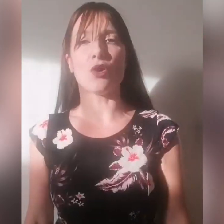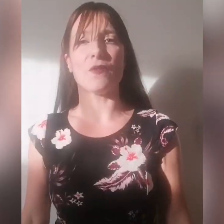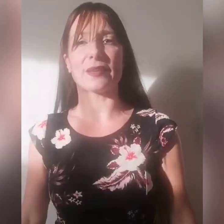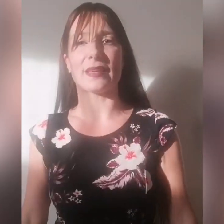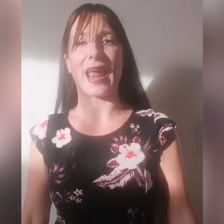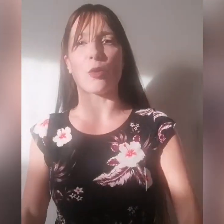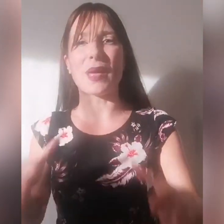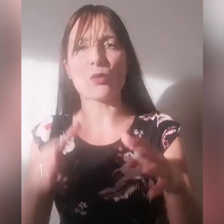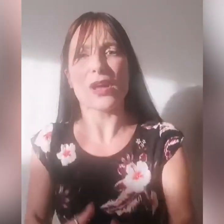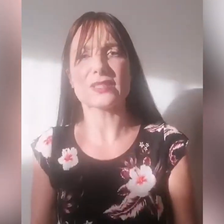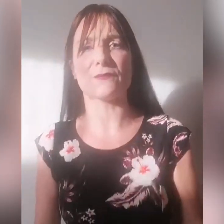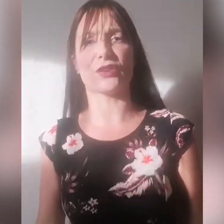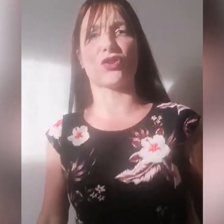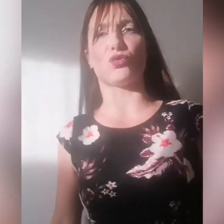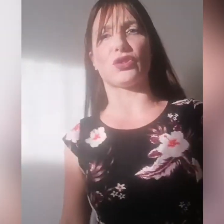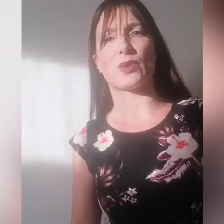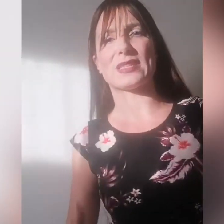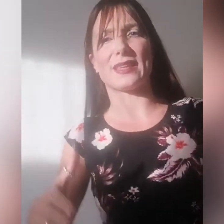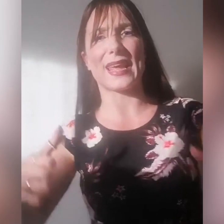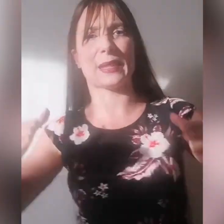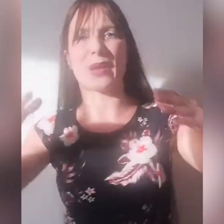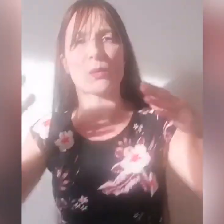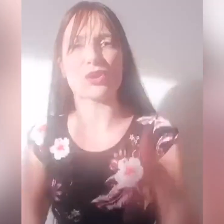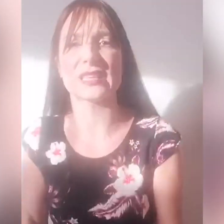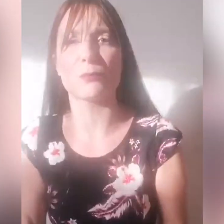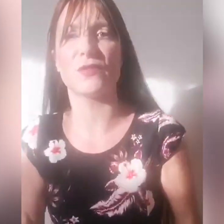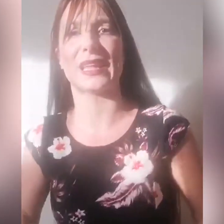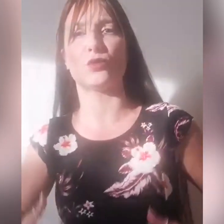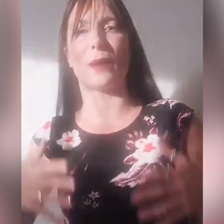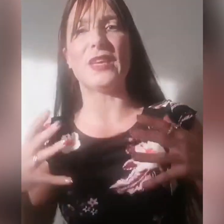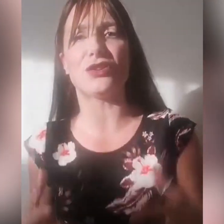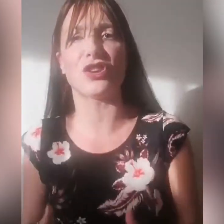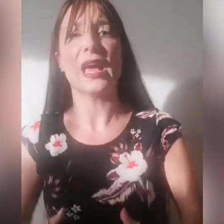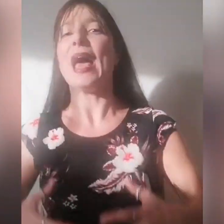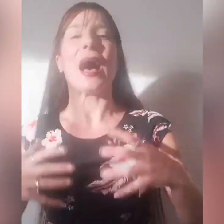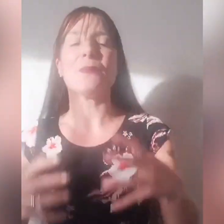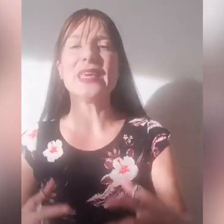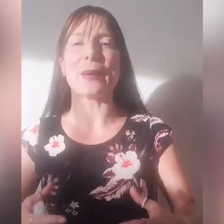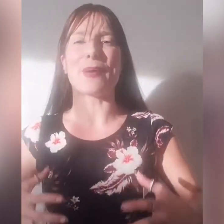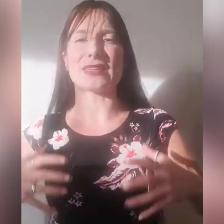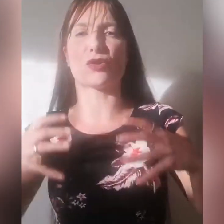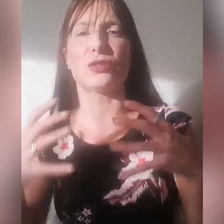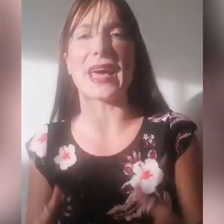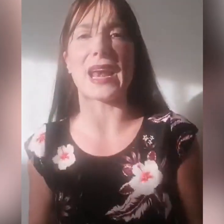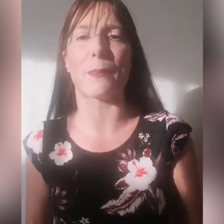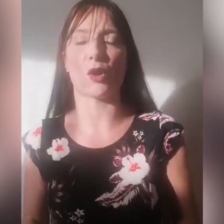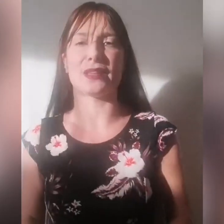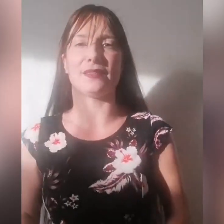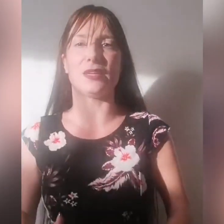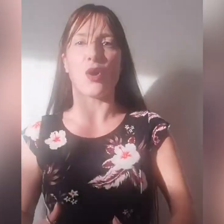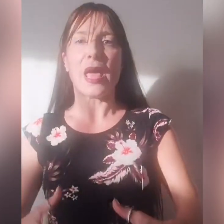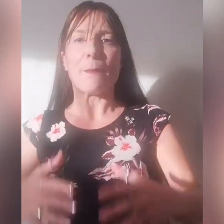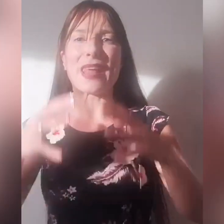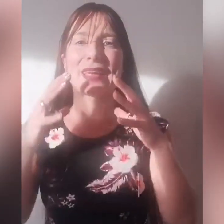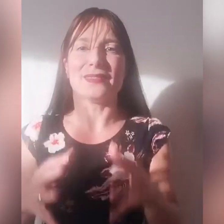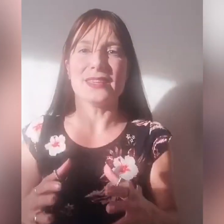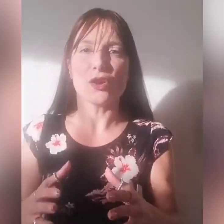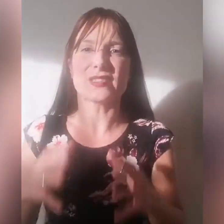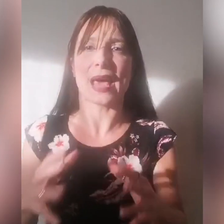inconvertiranno, per quello stiamo facendo tutte queste dirette, per quello stiamo invitando amici, amiche, per ascoltare la parola di Dio, perché Dio si è